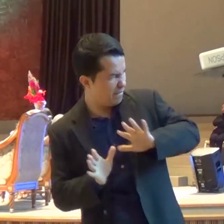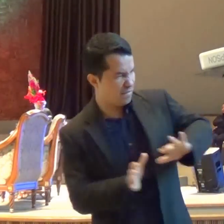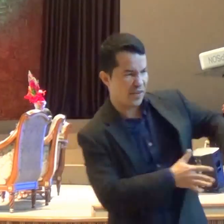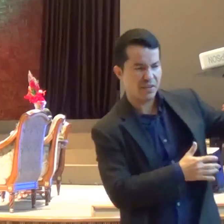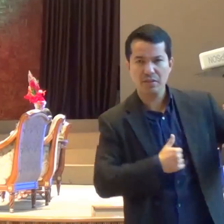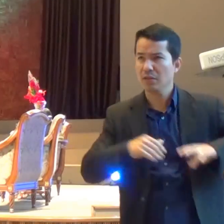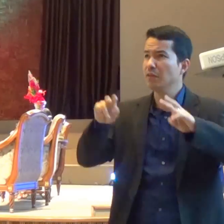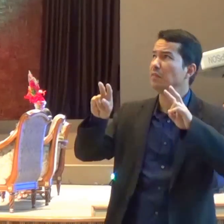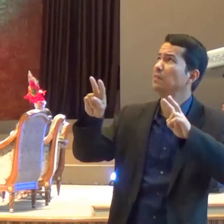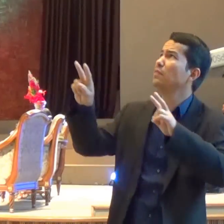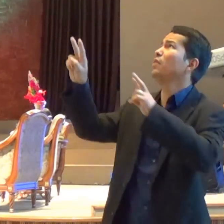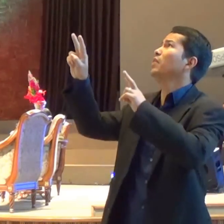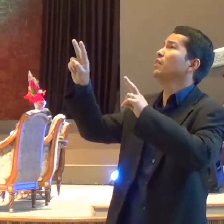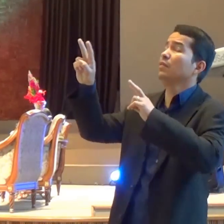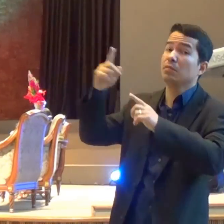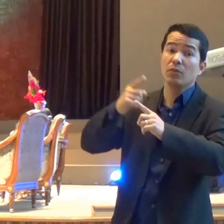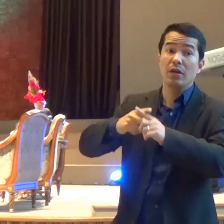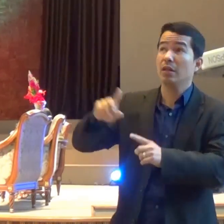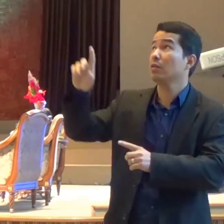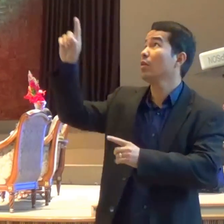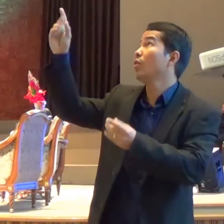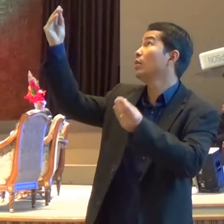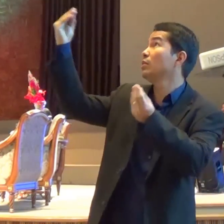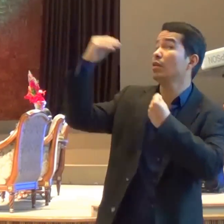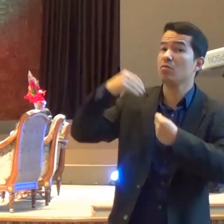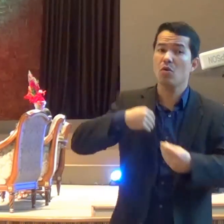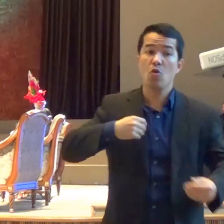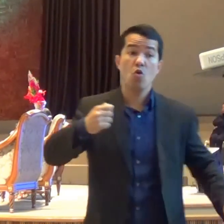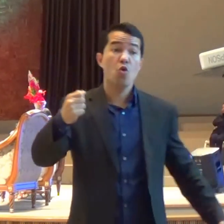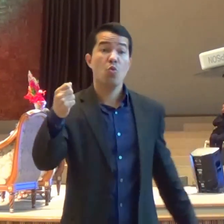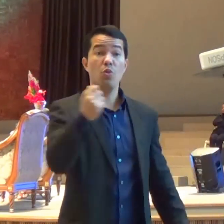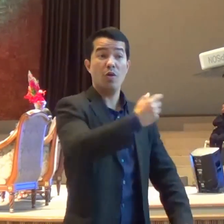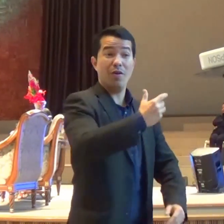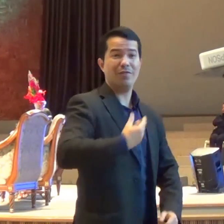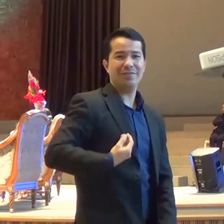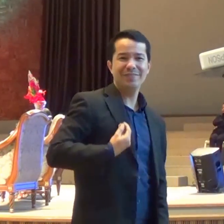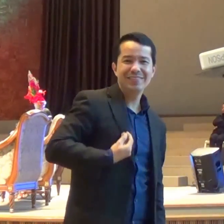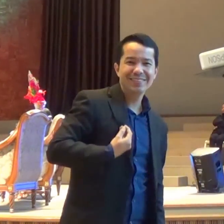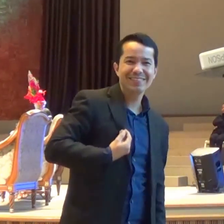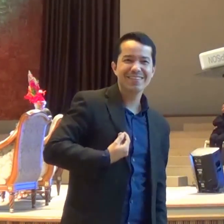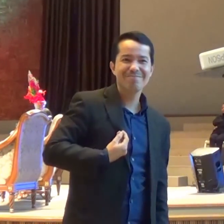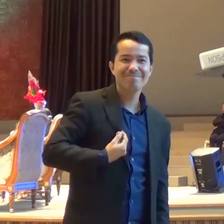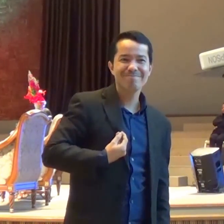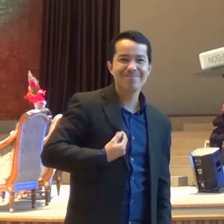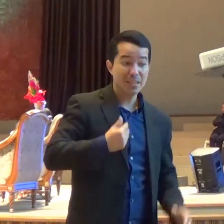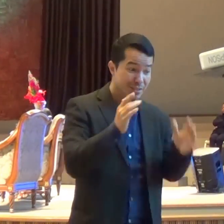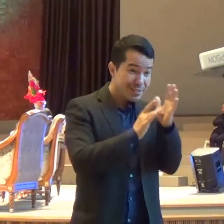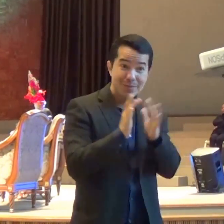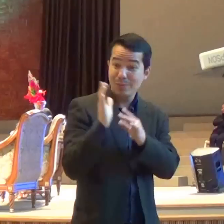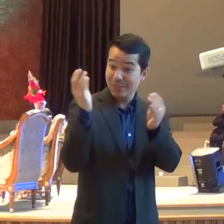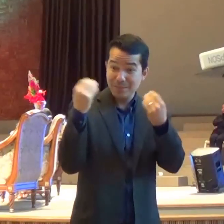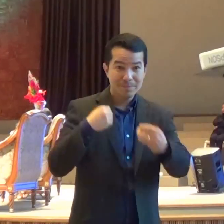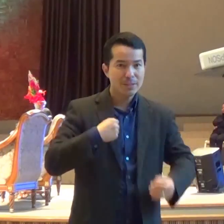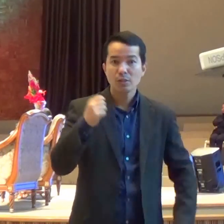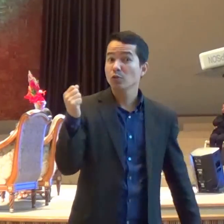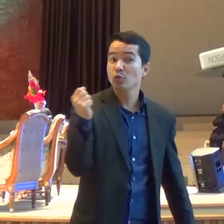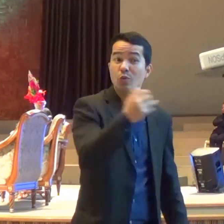presente De Deus Uma nova vida Nessa vida E eu recebi Um outro presente De